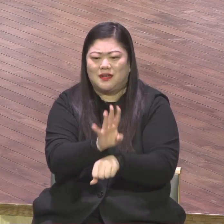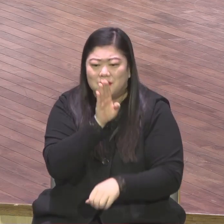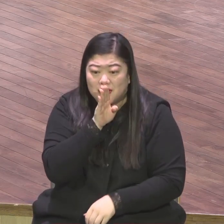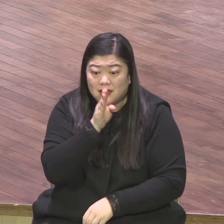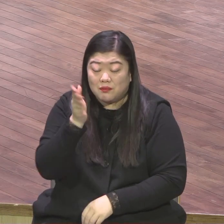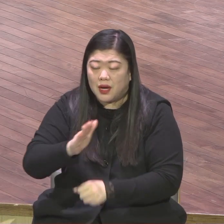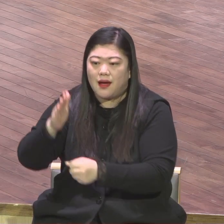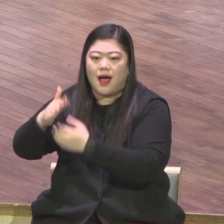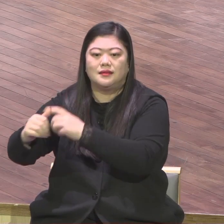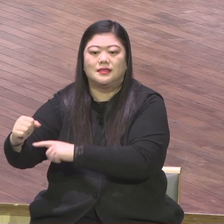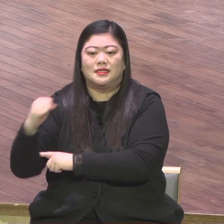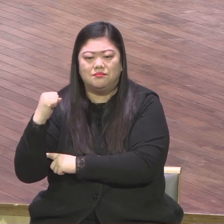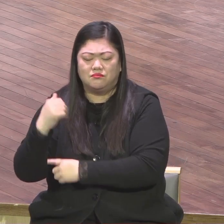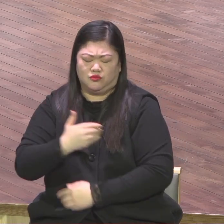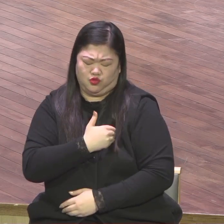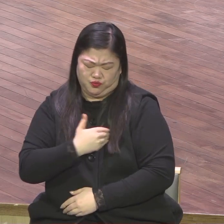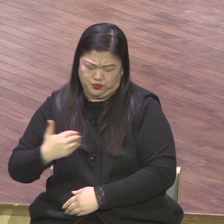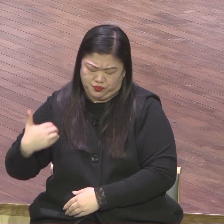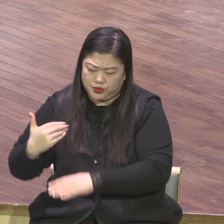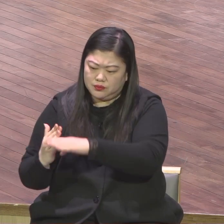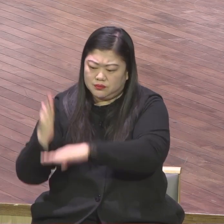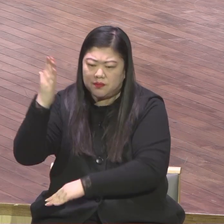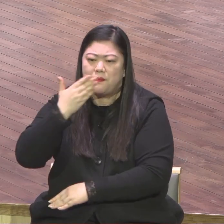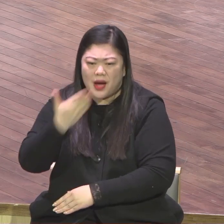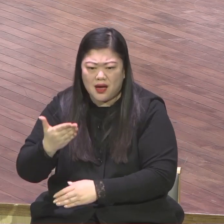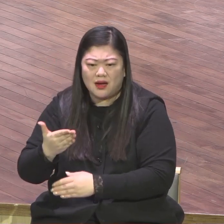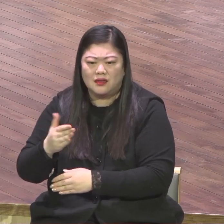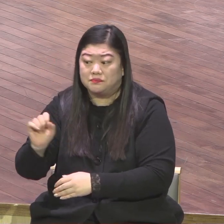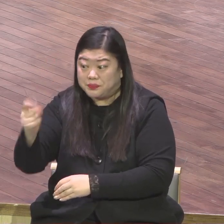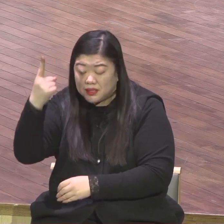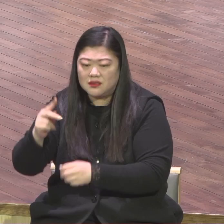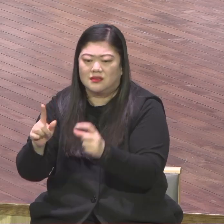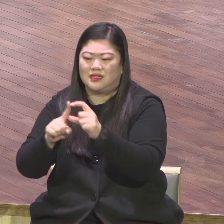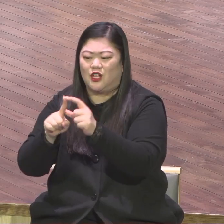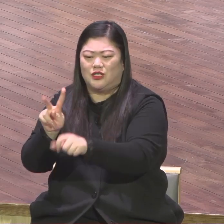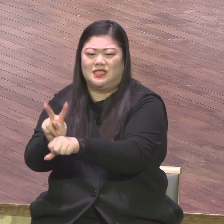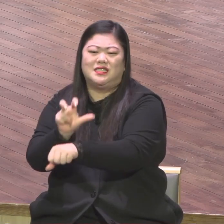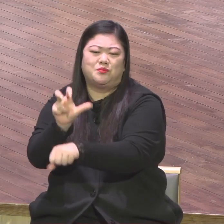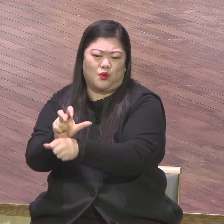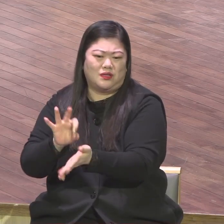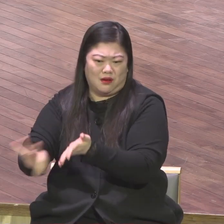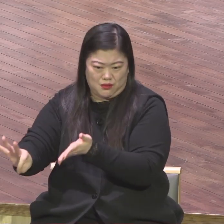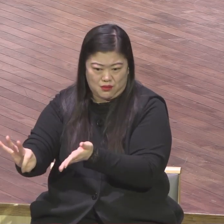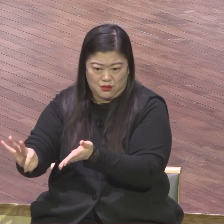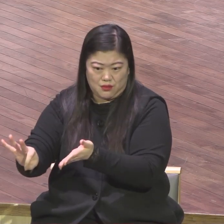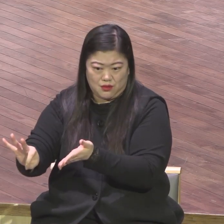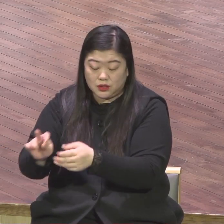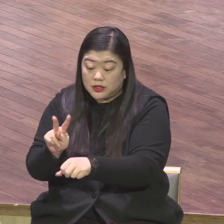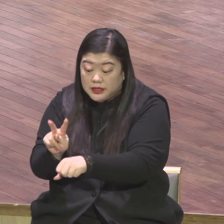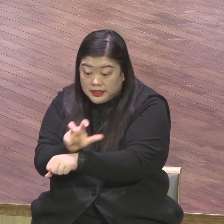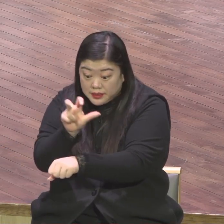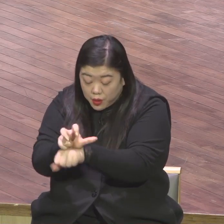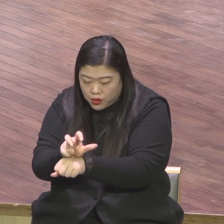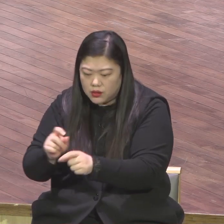24소통하면 우리의 수준과 환경을 초월해서 25 영혼의 인생 작품을 만드는